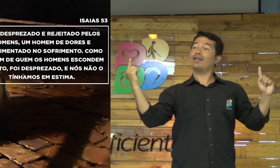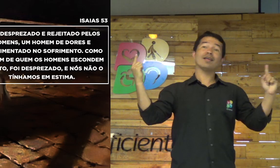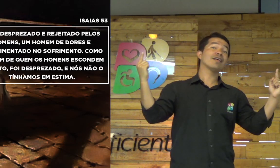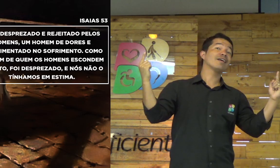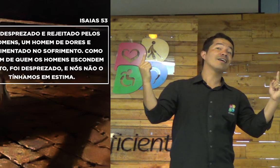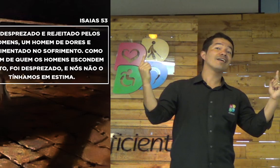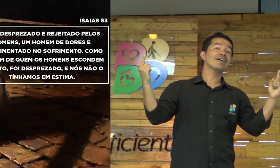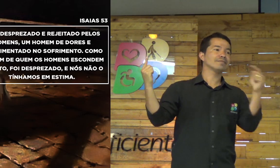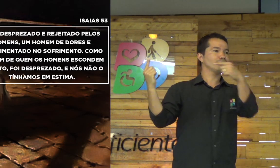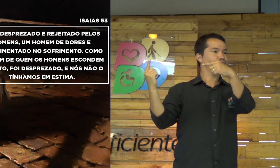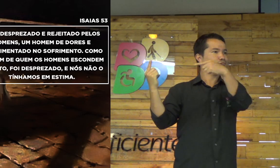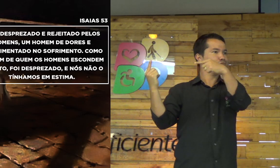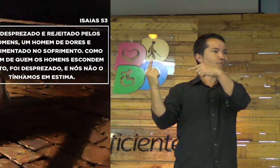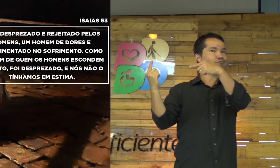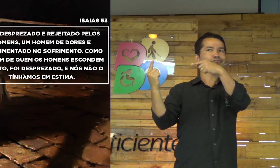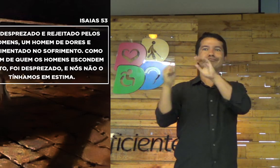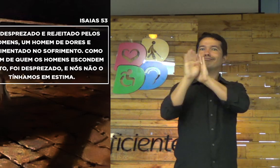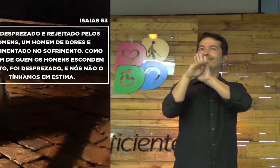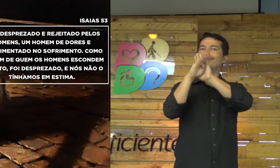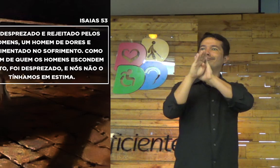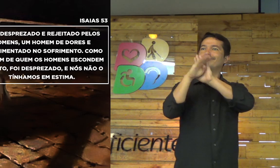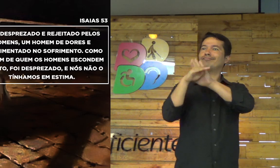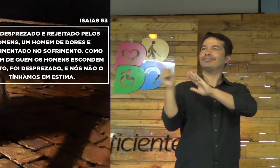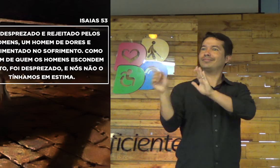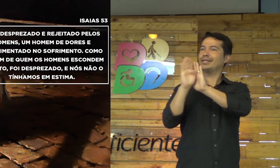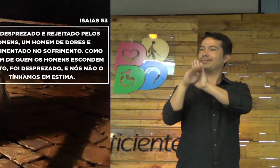As pessoas... Quem que as pessoas escolheram? Escolheram Barrabás.